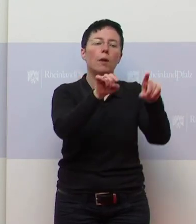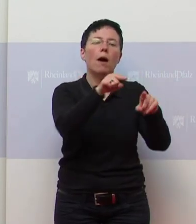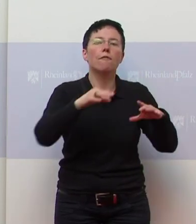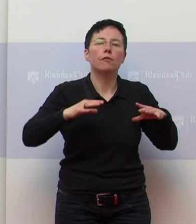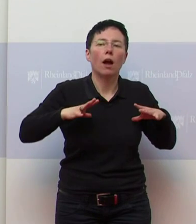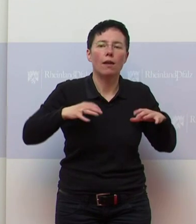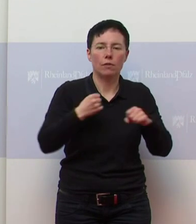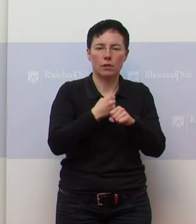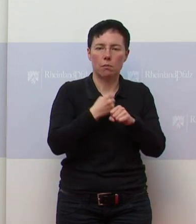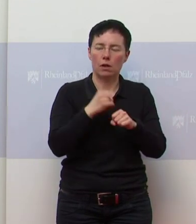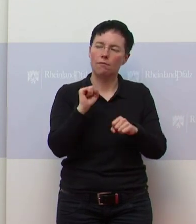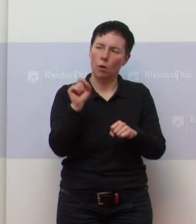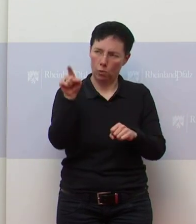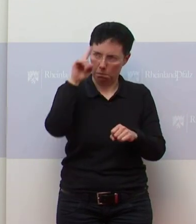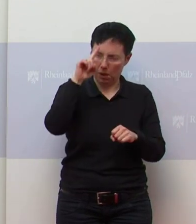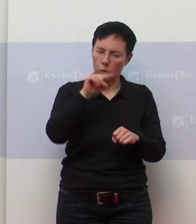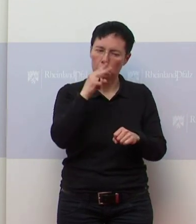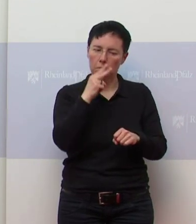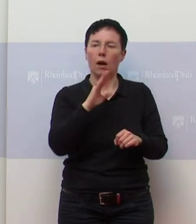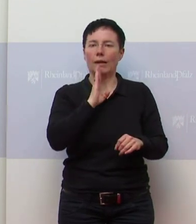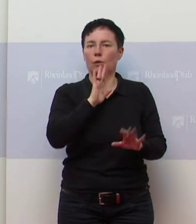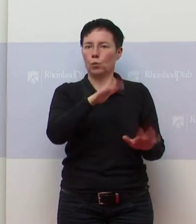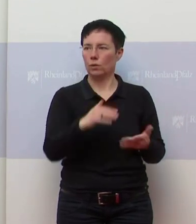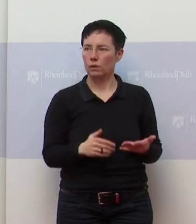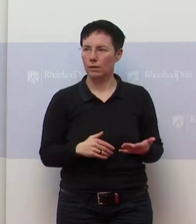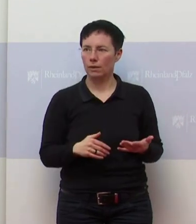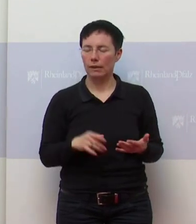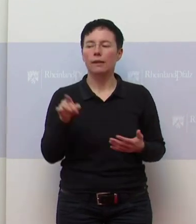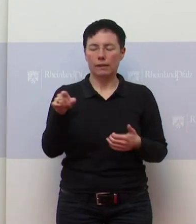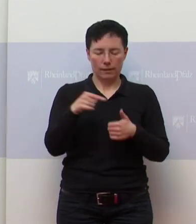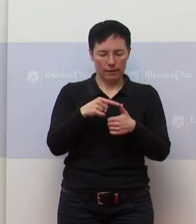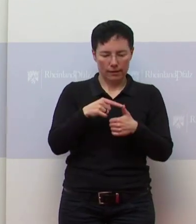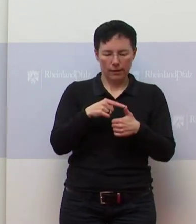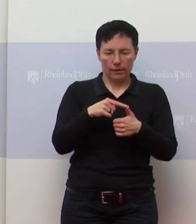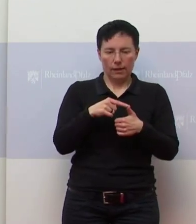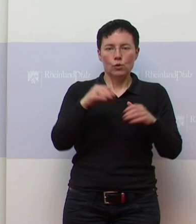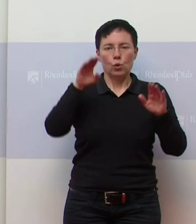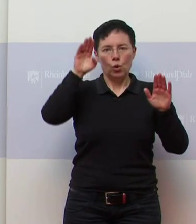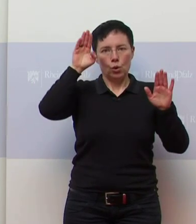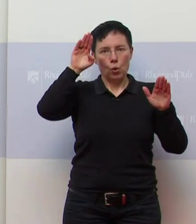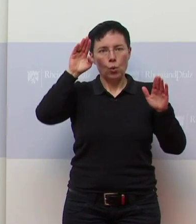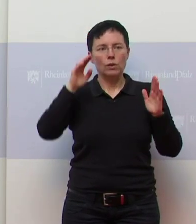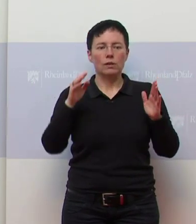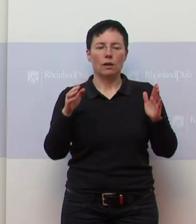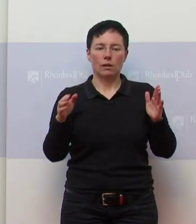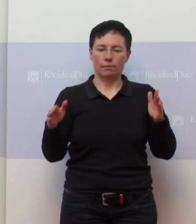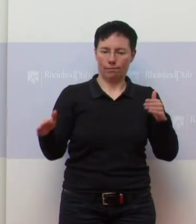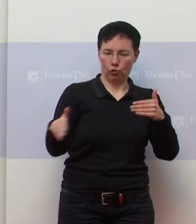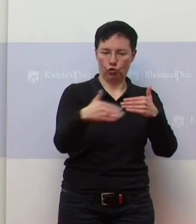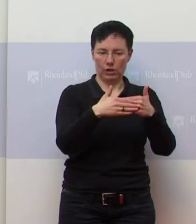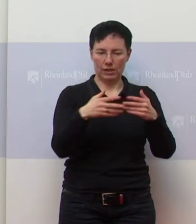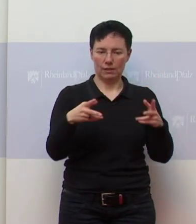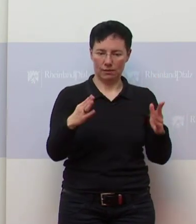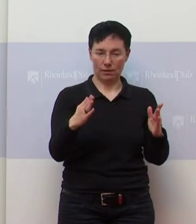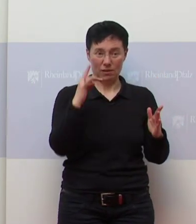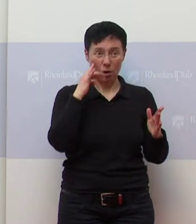sein wird? Also mit den Kirchen, ja, mit dem Oster schließen, das kam, glaube ich, jetzt